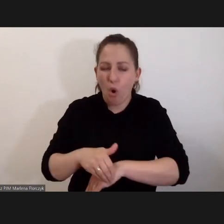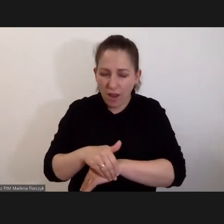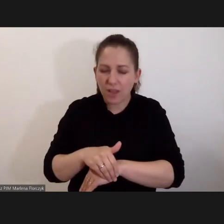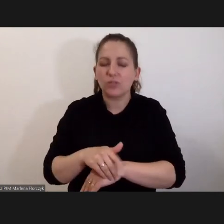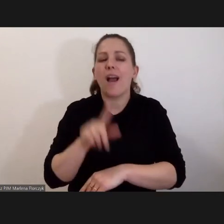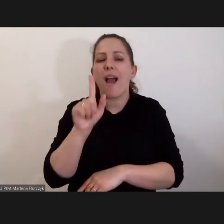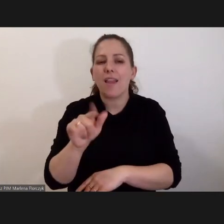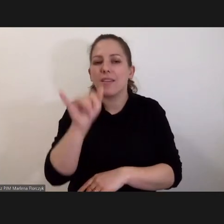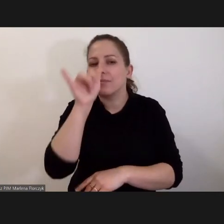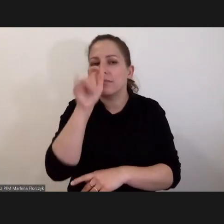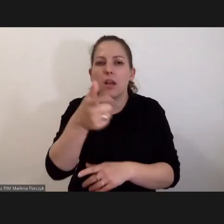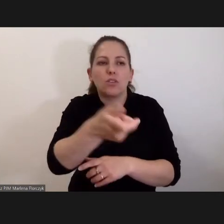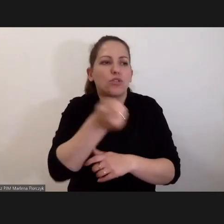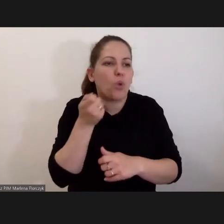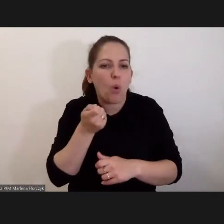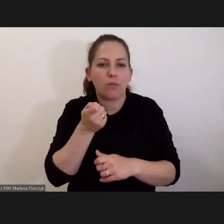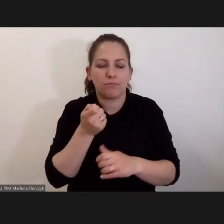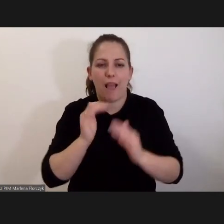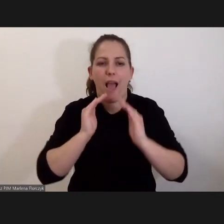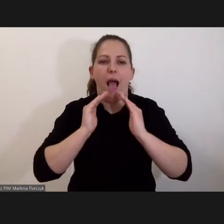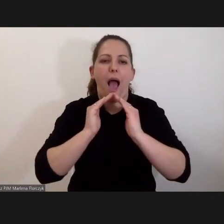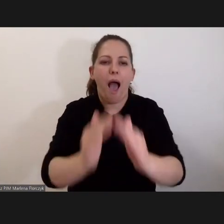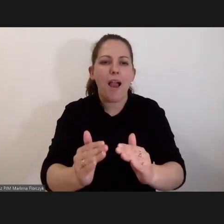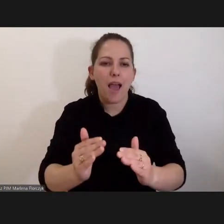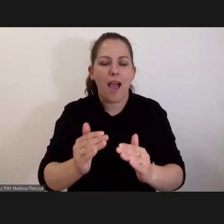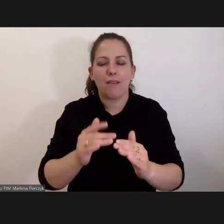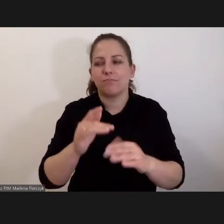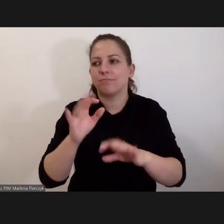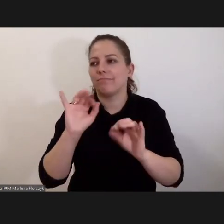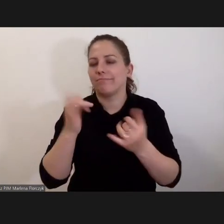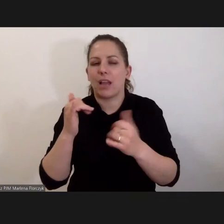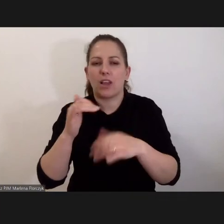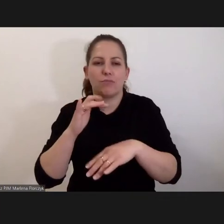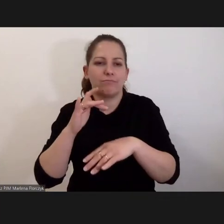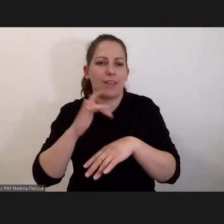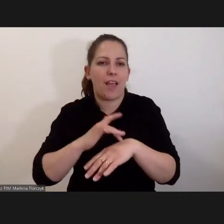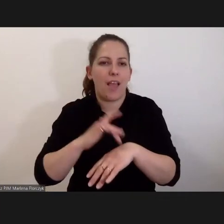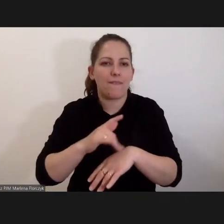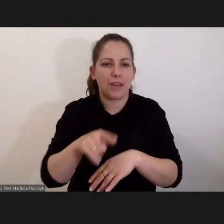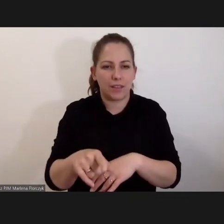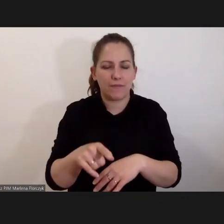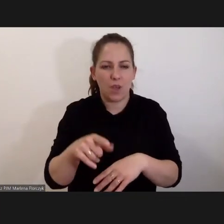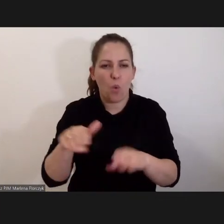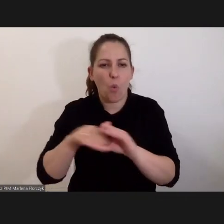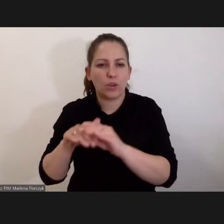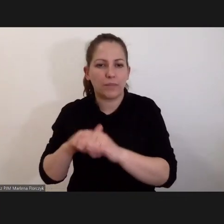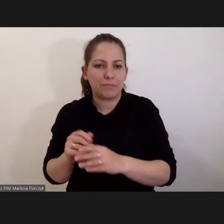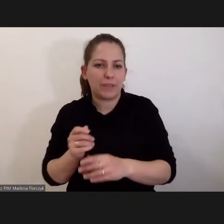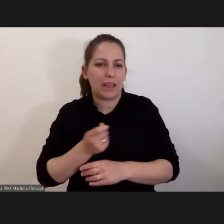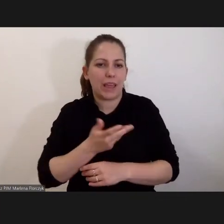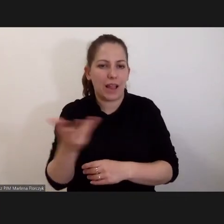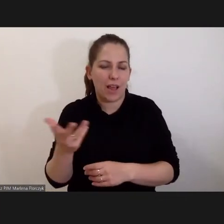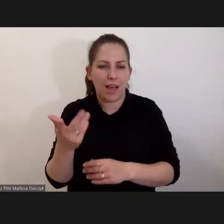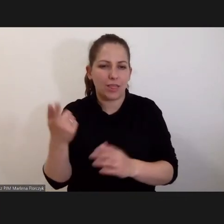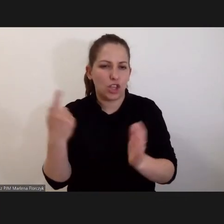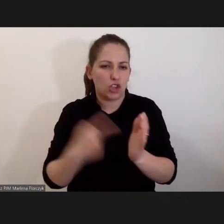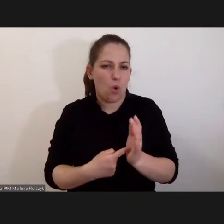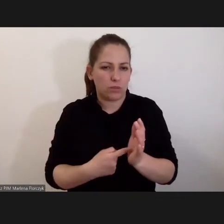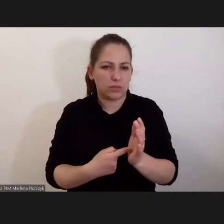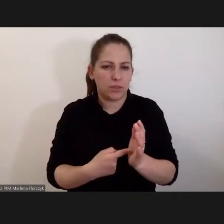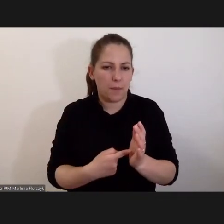ściągnąć do hagi i umożliwić efektywne uczestnictwo kilku tysiącom czy